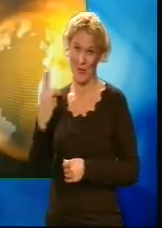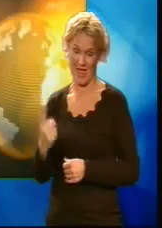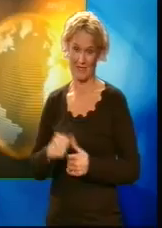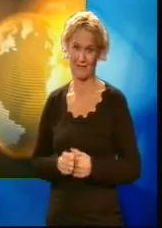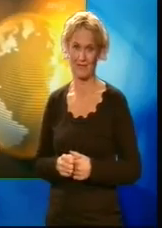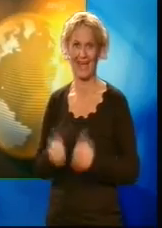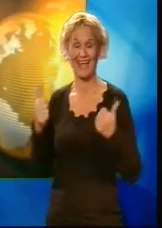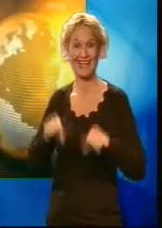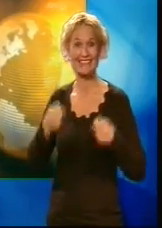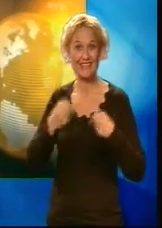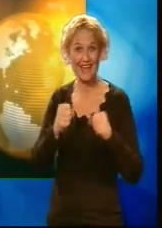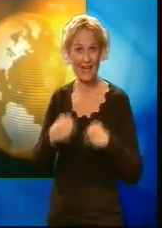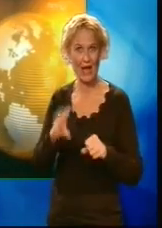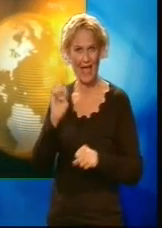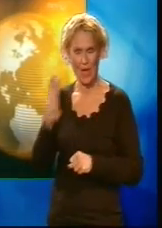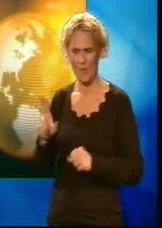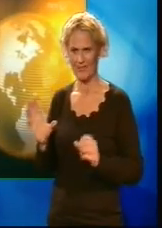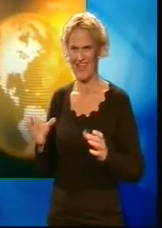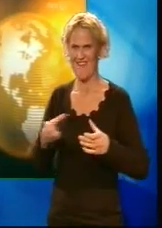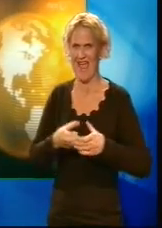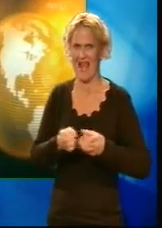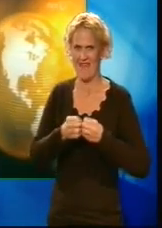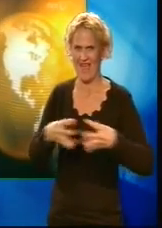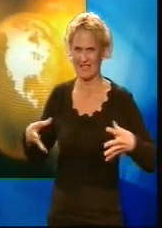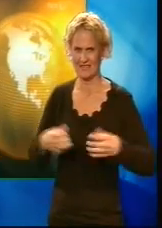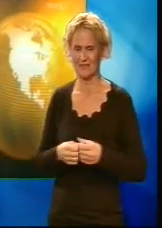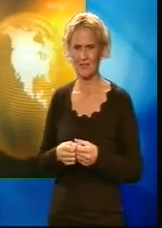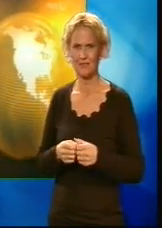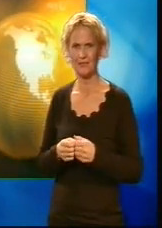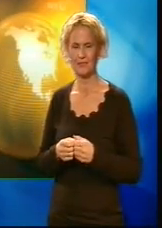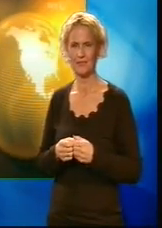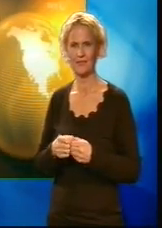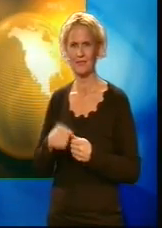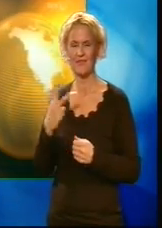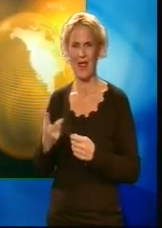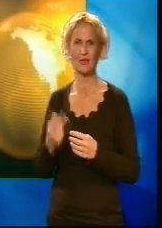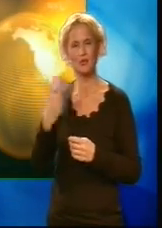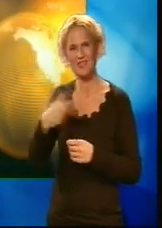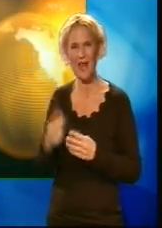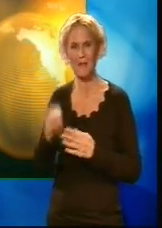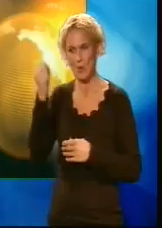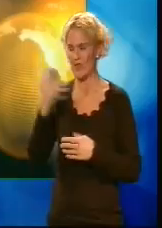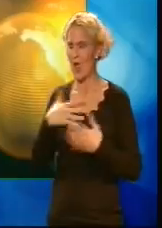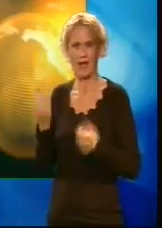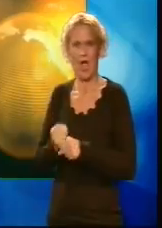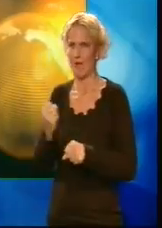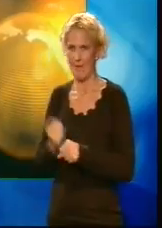Krisetiltakene i EU kveler veksten 23 millioner av råpere uten arbeid i dag. Men EU-toppmøte kveld skal diskutere ny